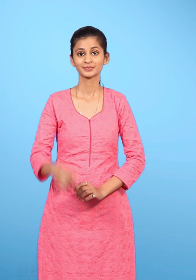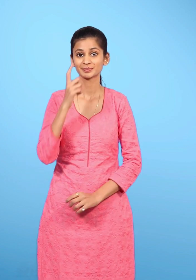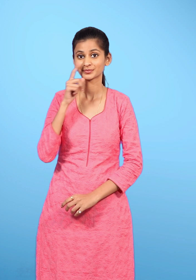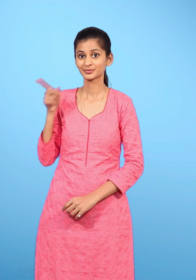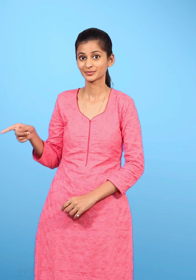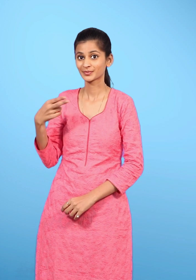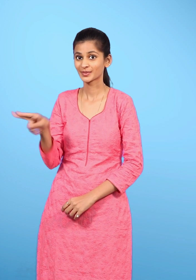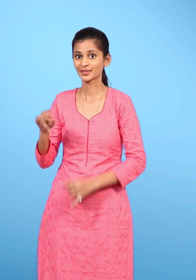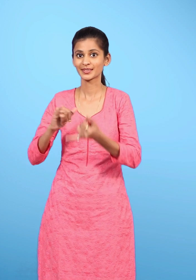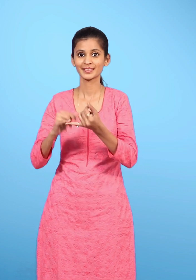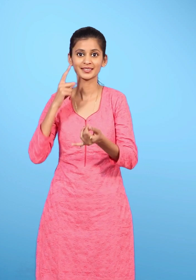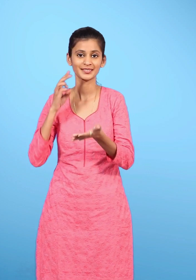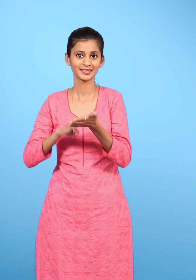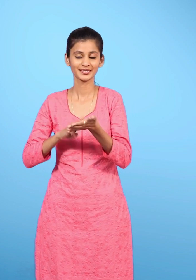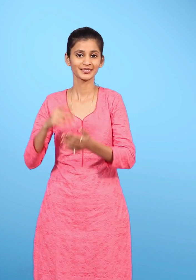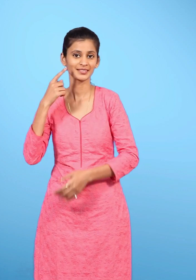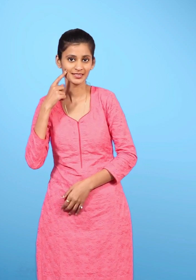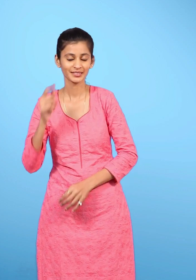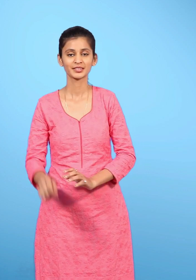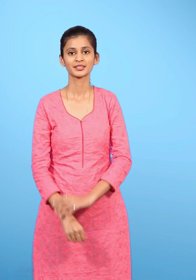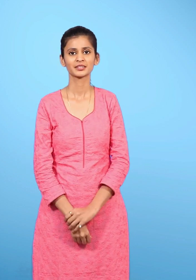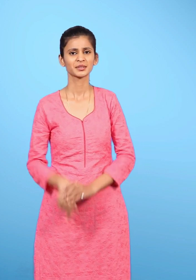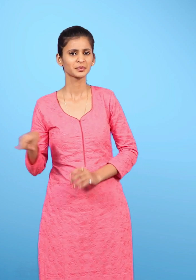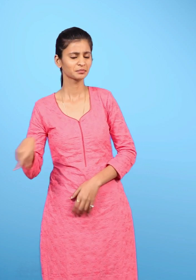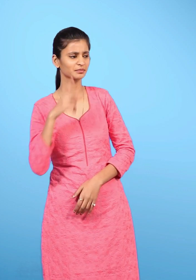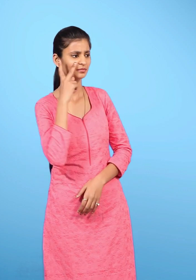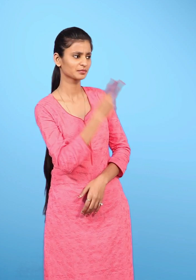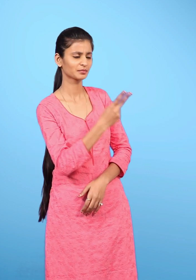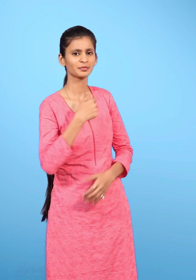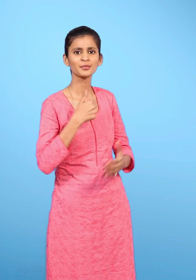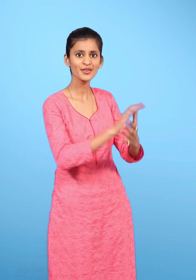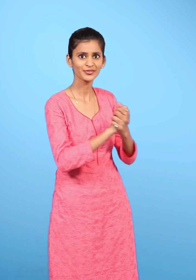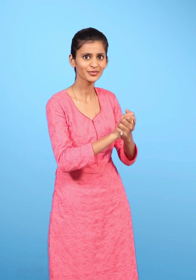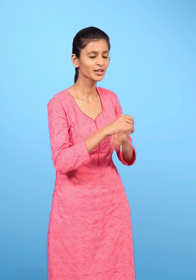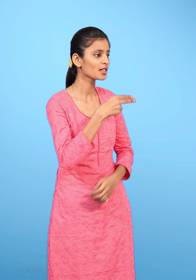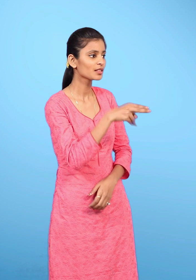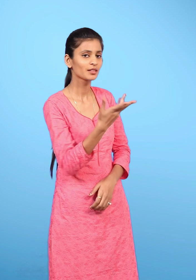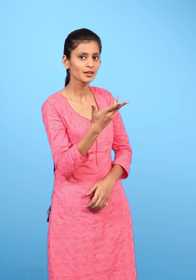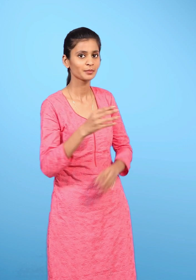सिम्मी ने देखा कि उसका दोस्ट बिल्लू